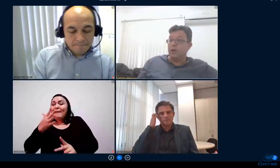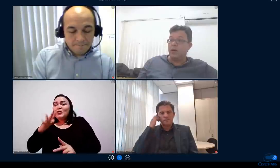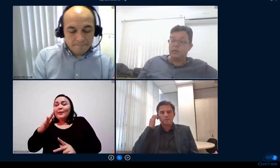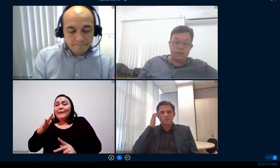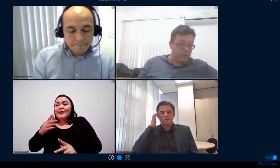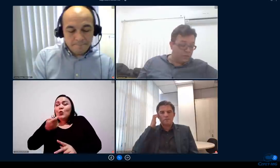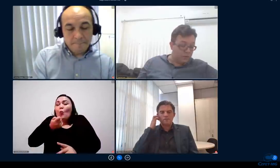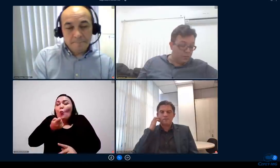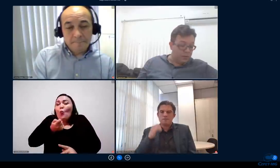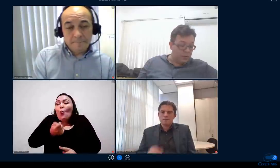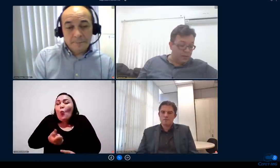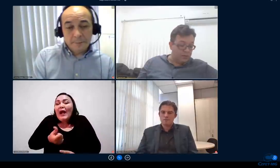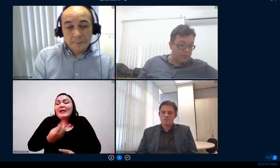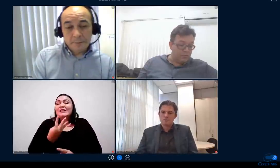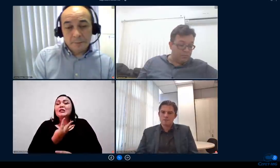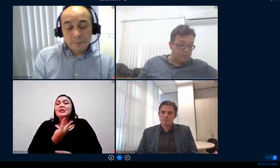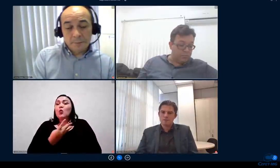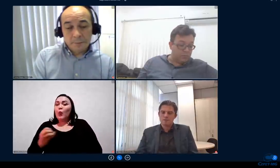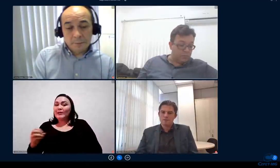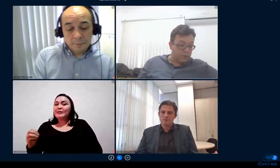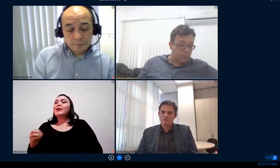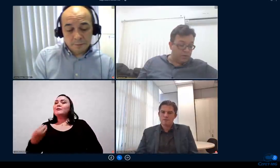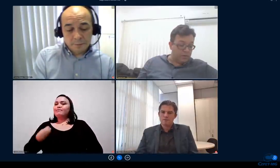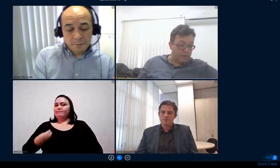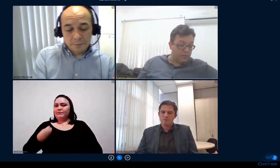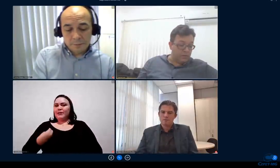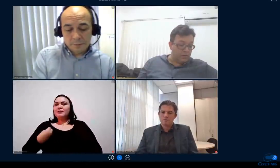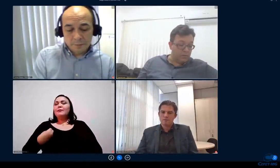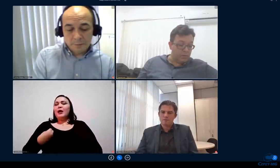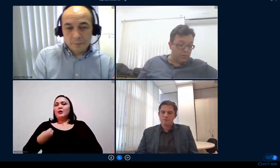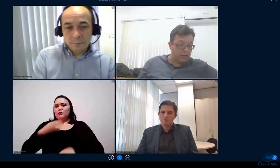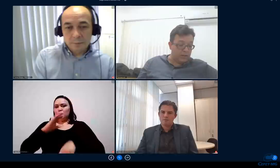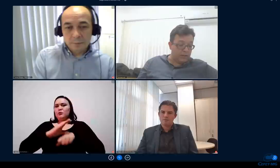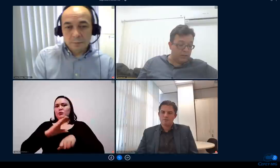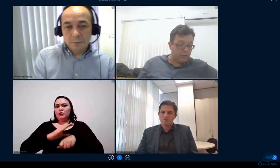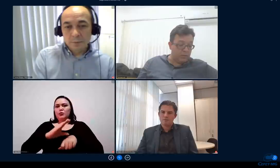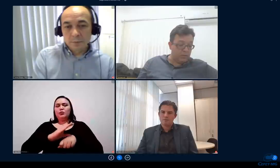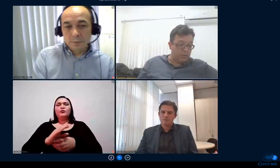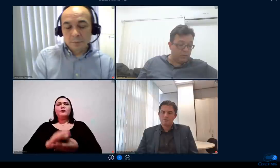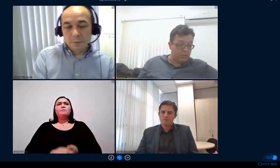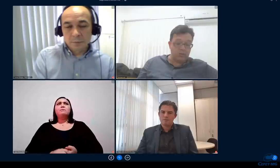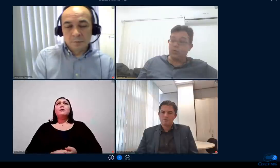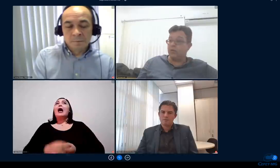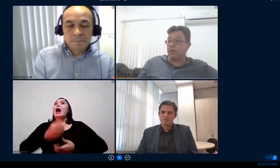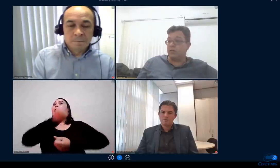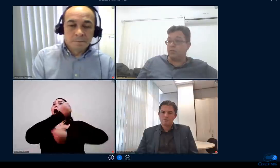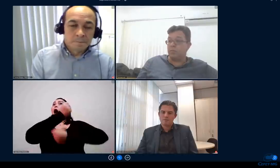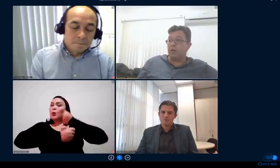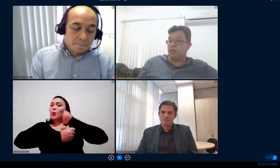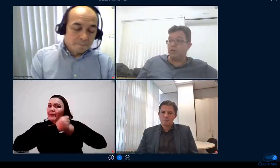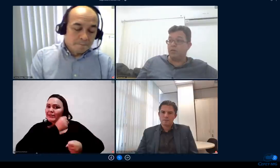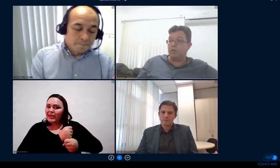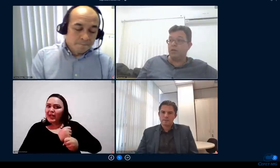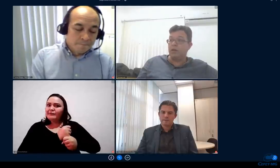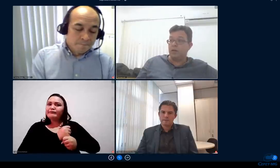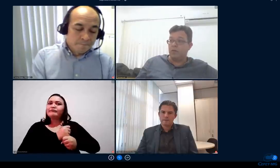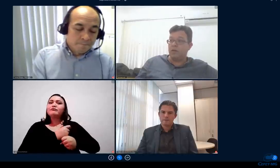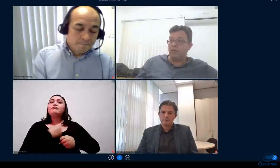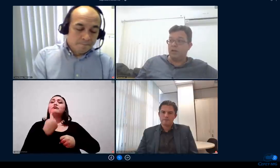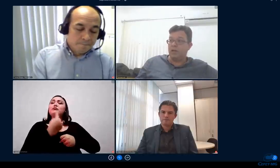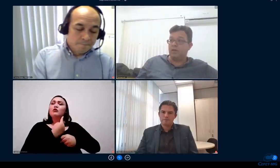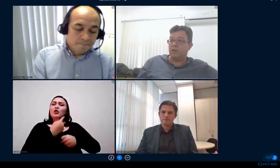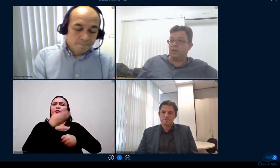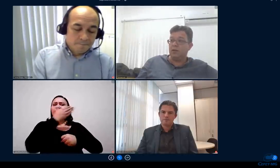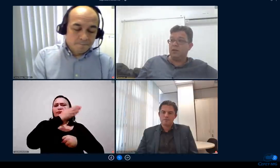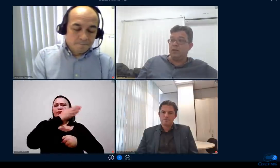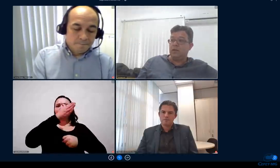só para vocês terem uma ideia no ano passado nós fizemos uma rodada em todos os campos com o centro de Paula Sousa que é